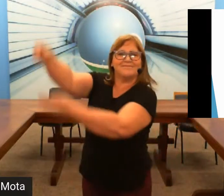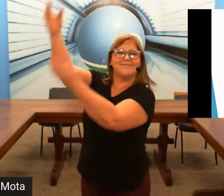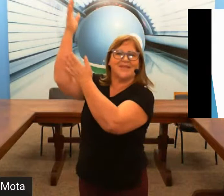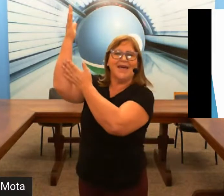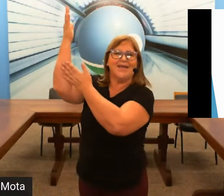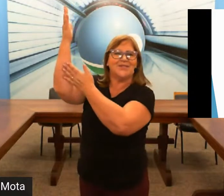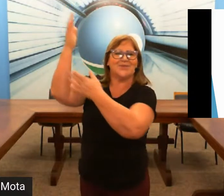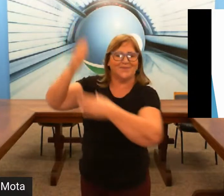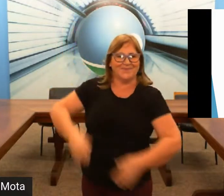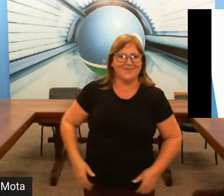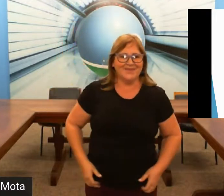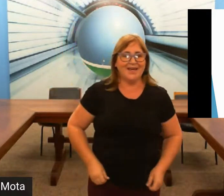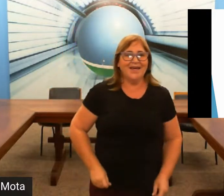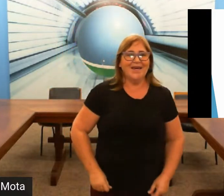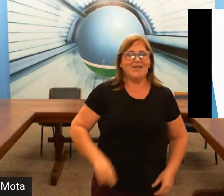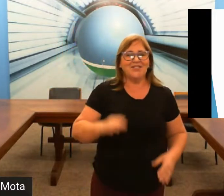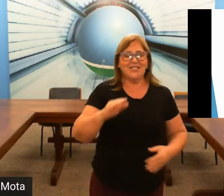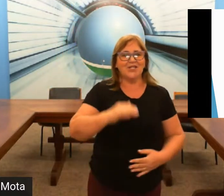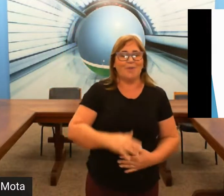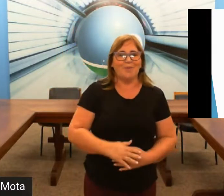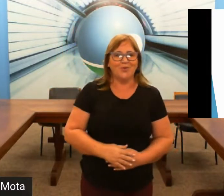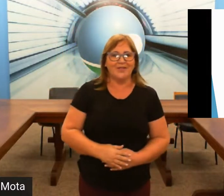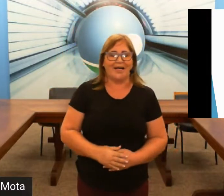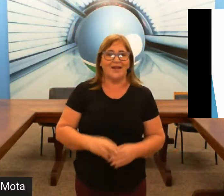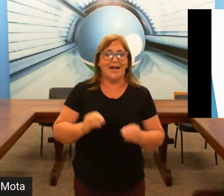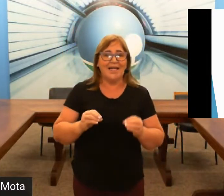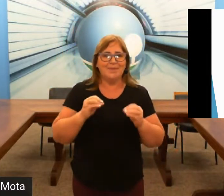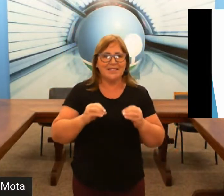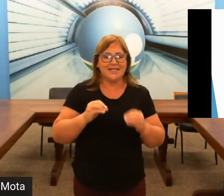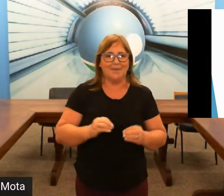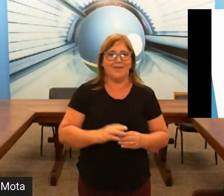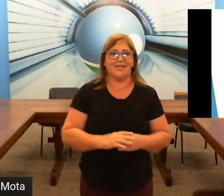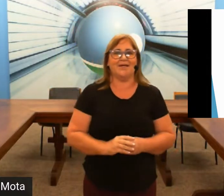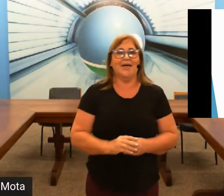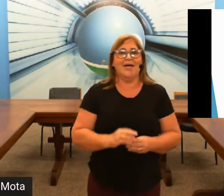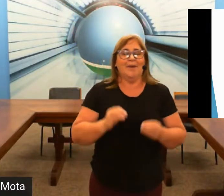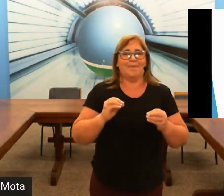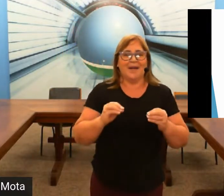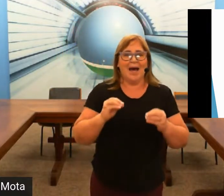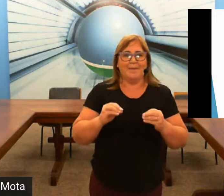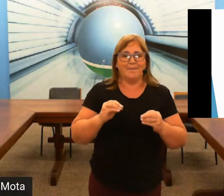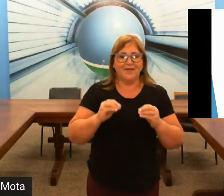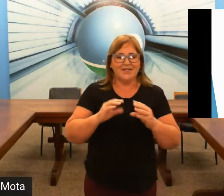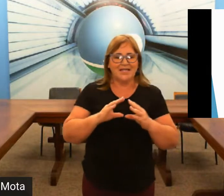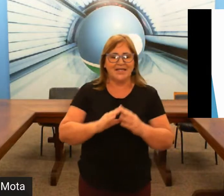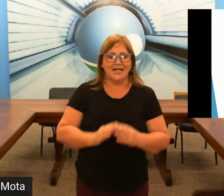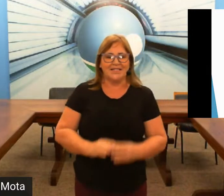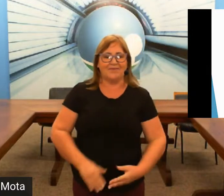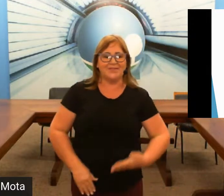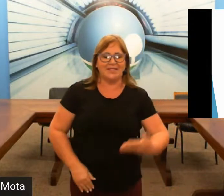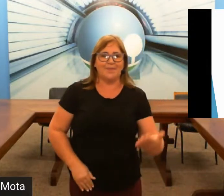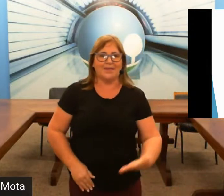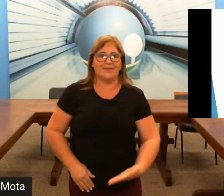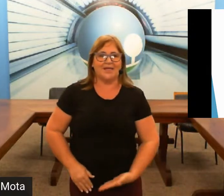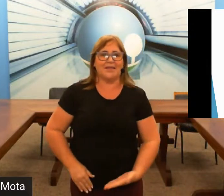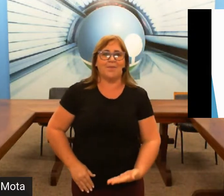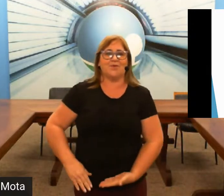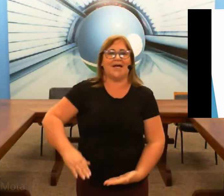O que é isso? Então a gente tem que tomar muito cuidado. Lembre sempre que para você sinalizar, você sempre tem que usar